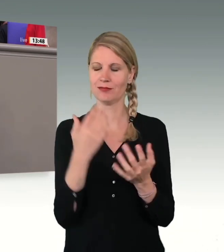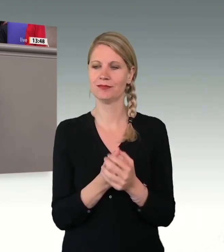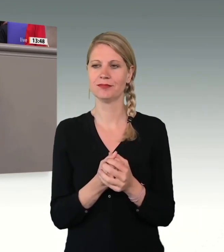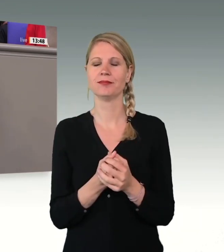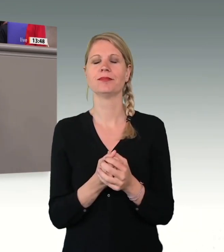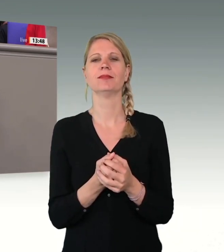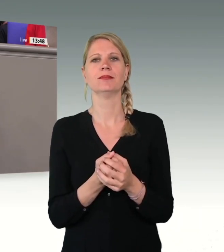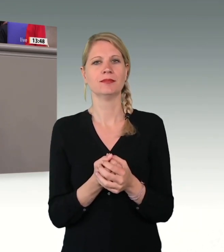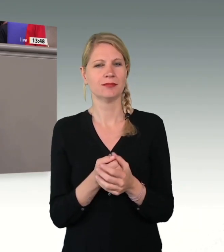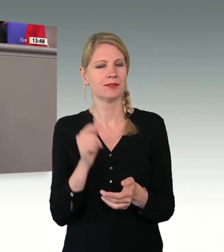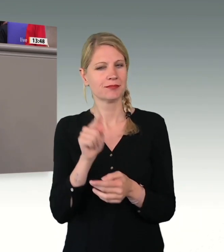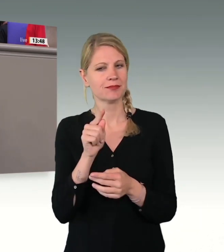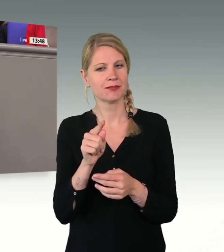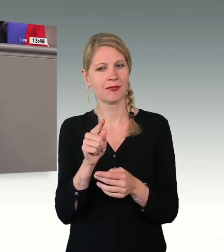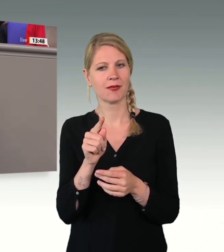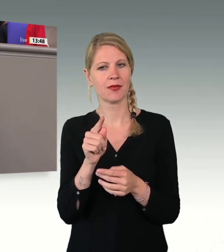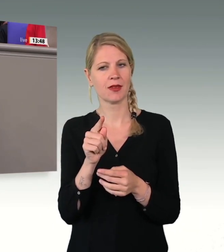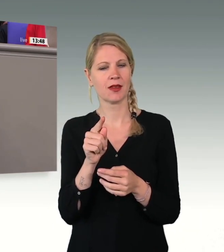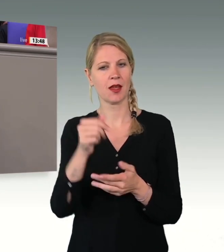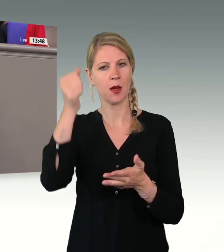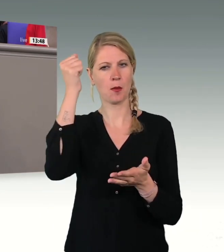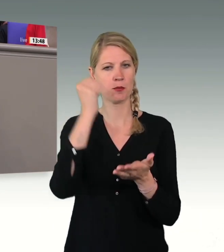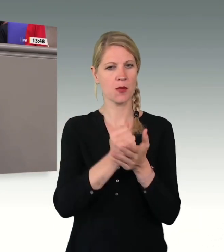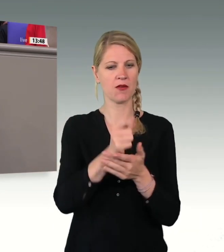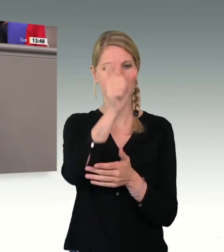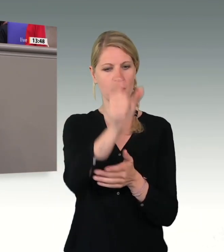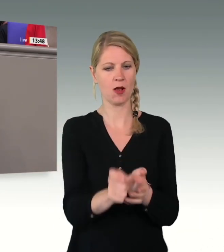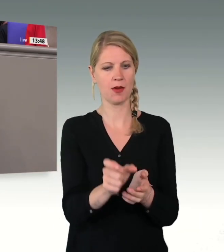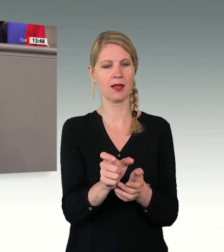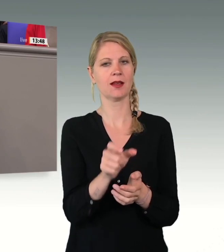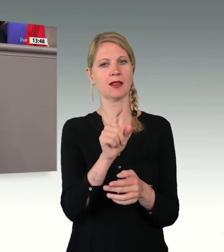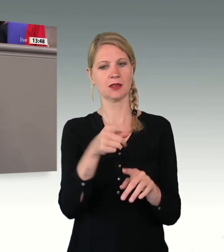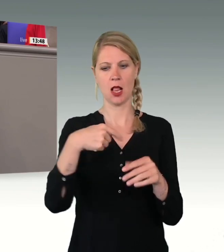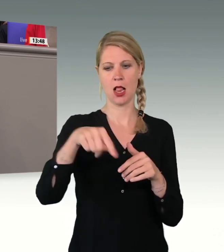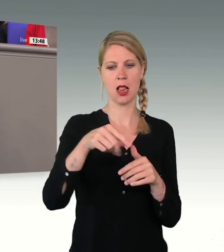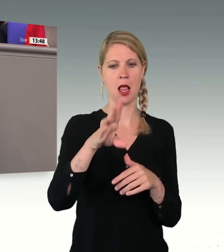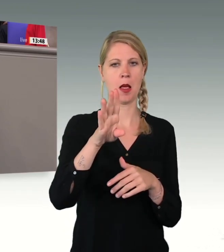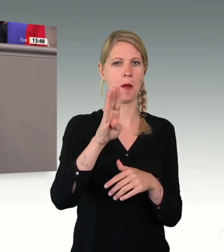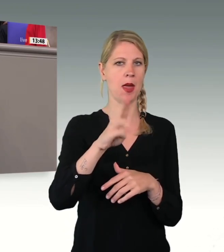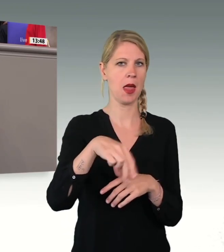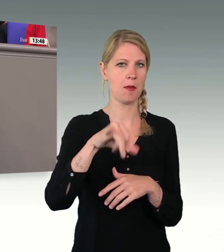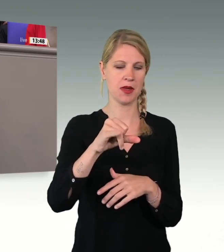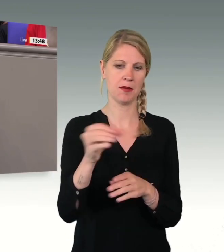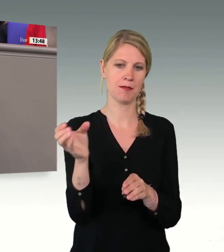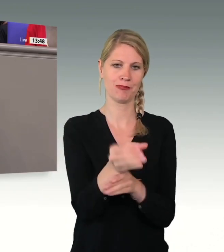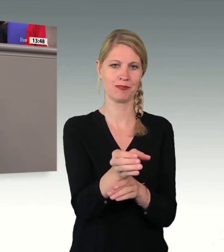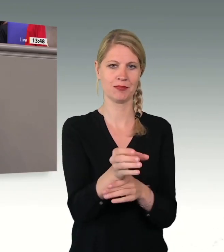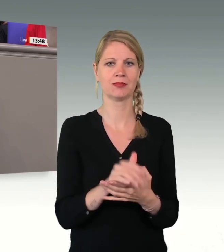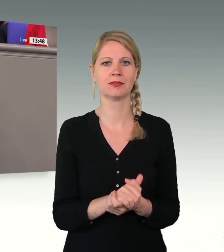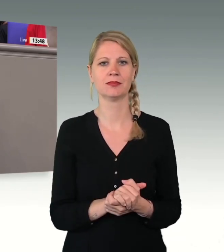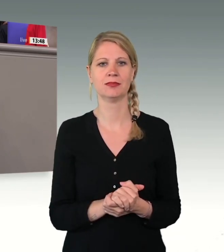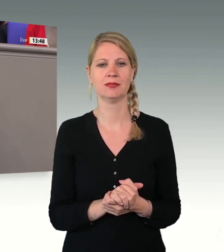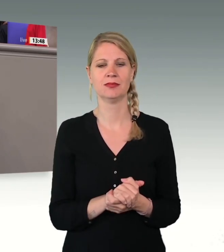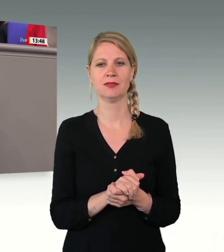sollten, dass dieser Bevollmächtigte alsbald beim BMI eingerichtet wird. Ich will noch einen letzten Punkt ansprechen. Auch das sei ein wichtiges